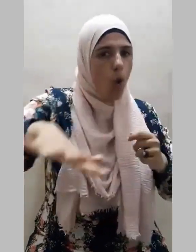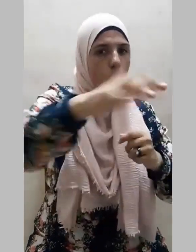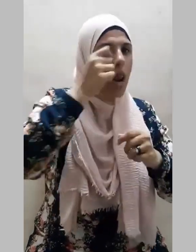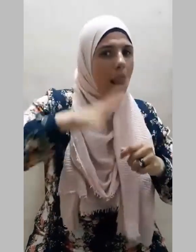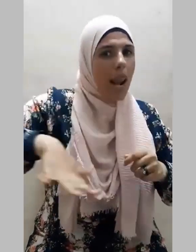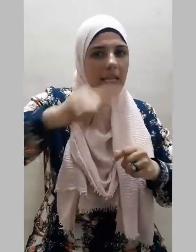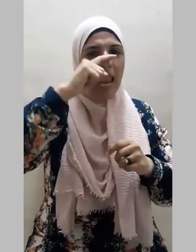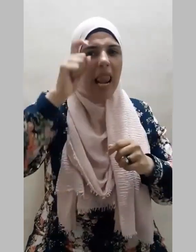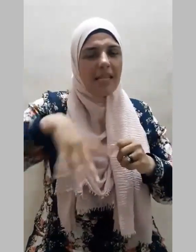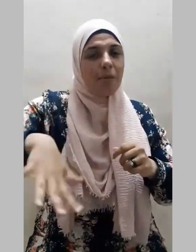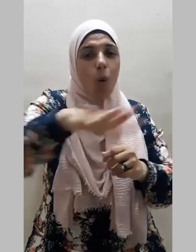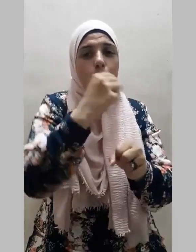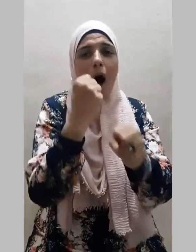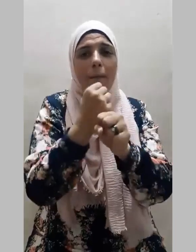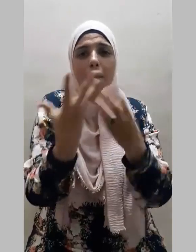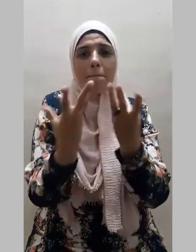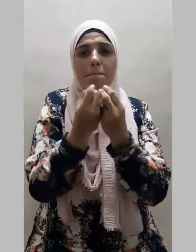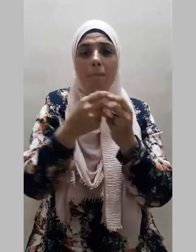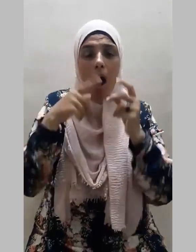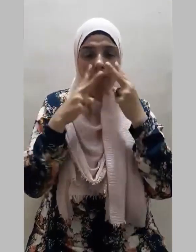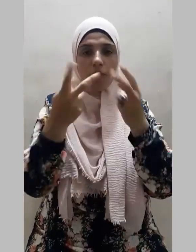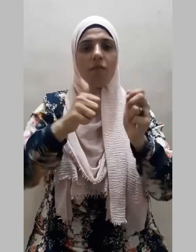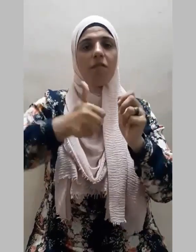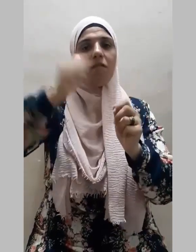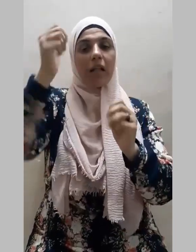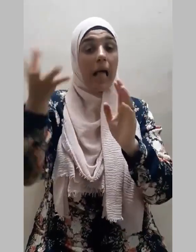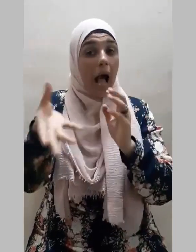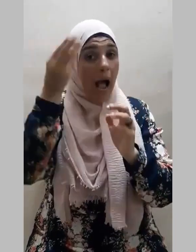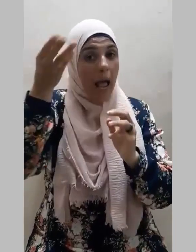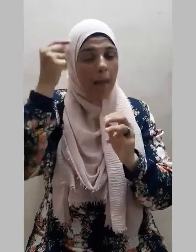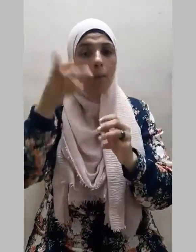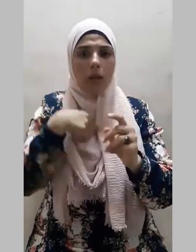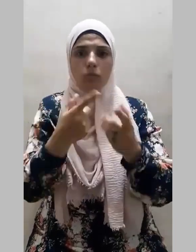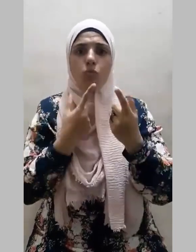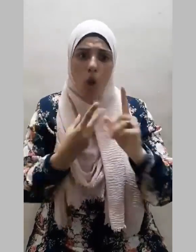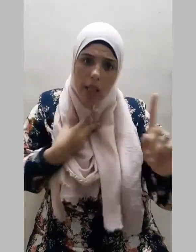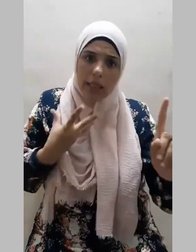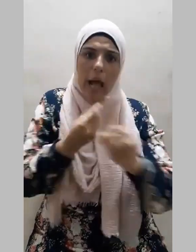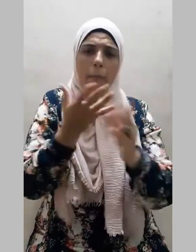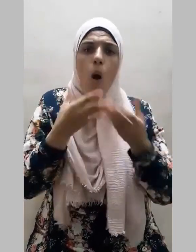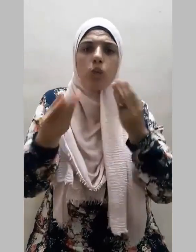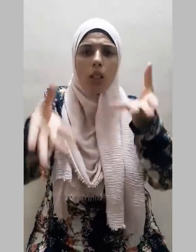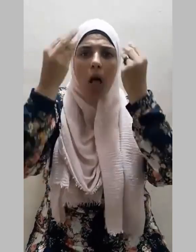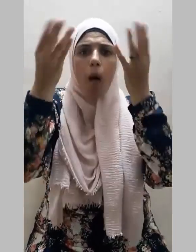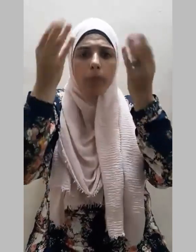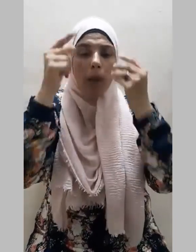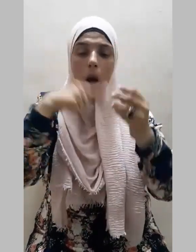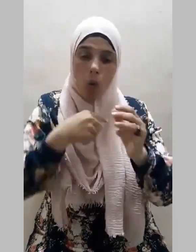على بيان فضل العلم والترغيب في قلبه والحق عليه